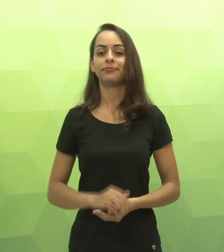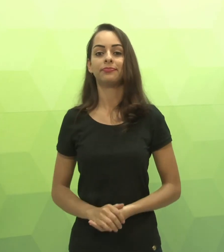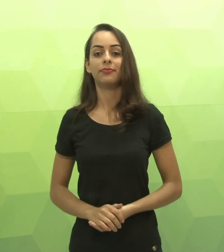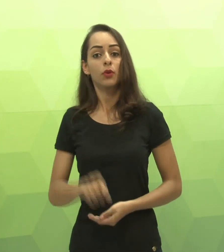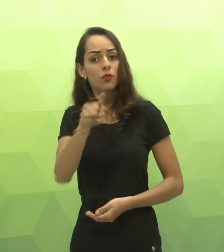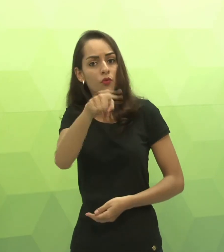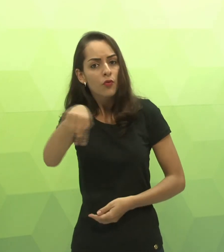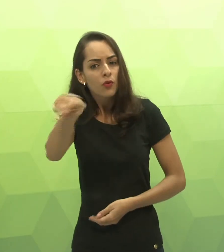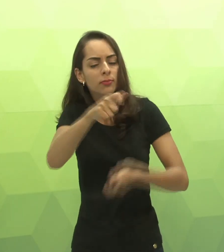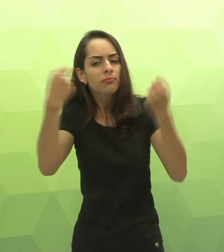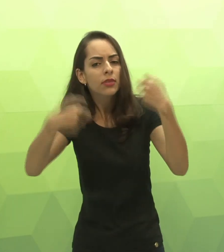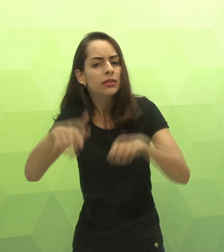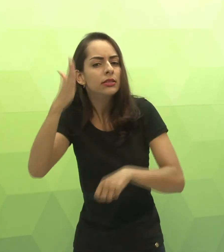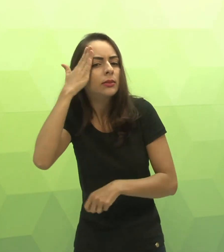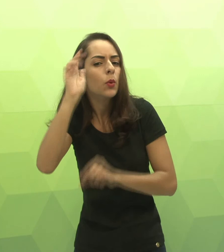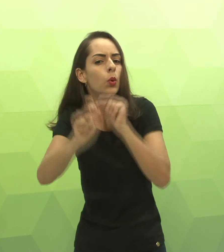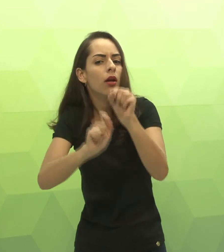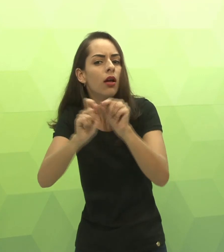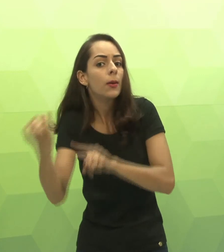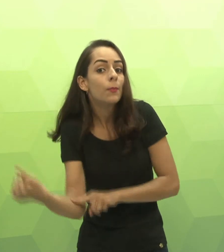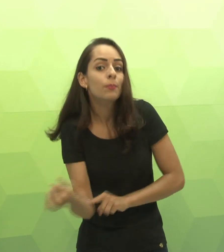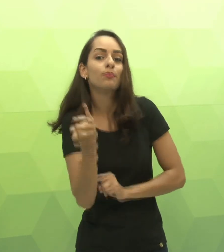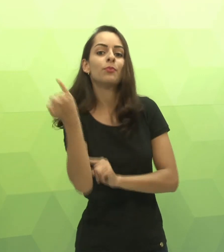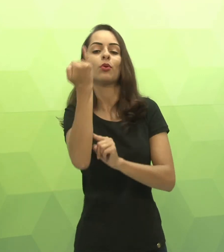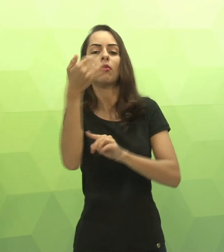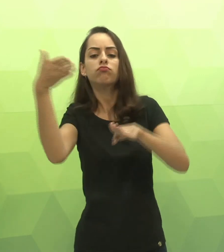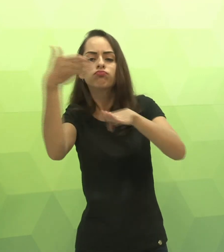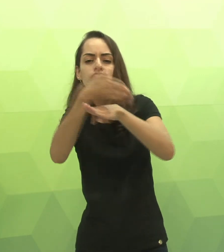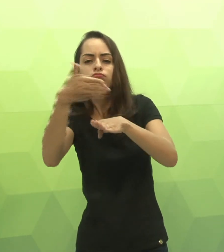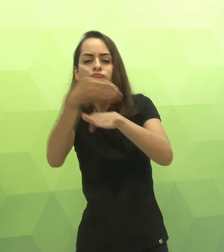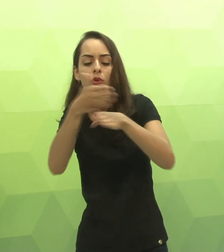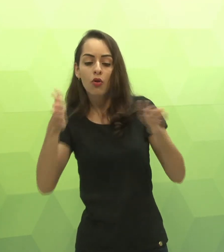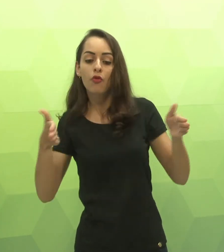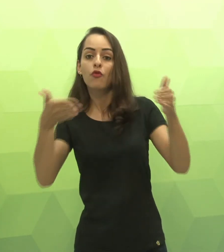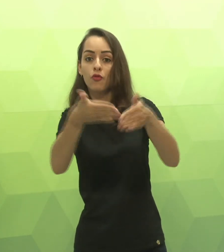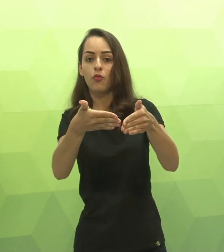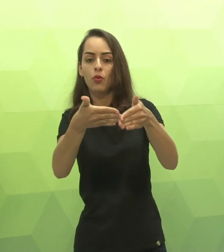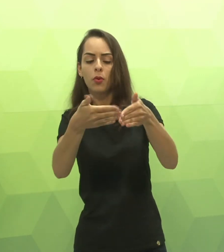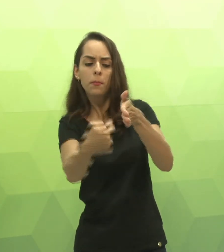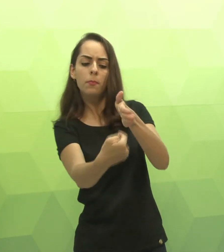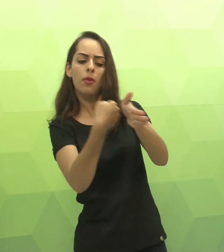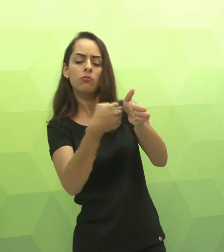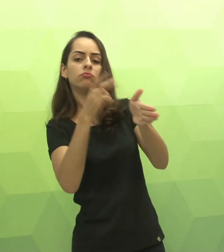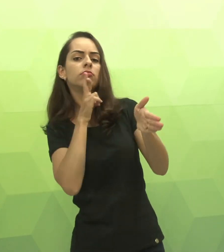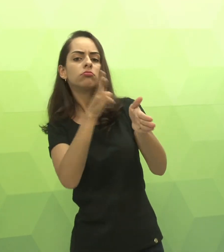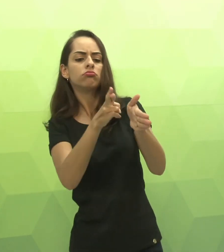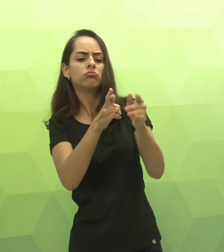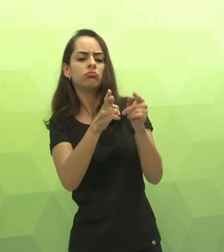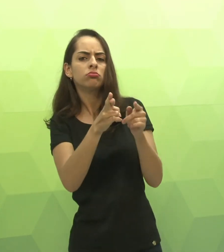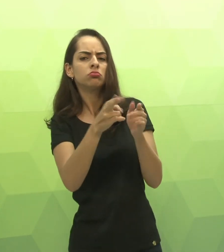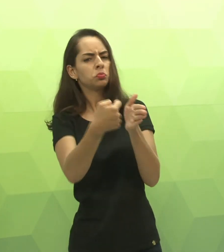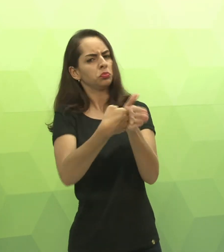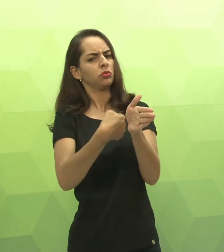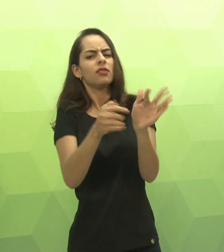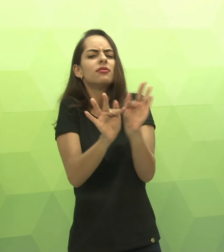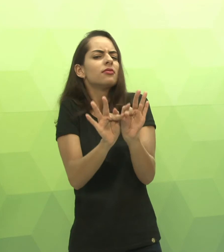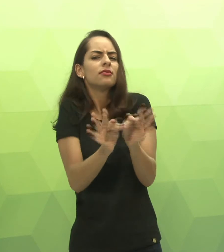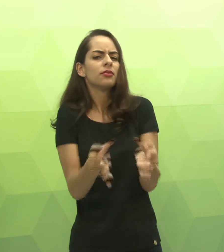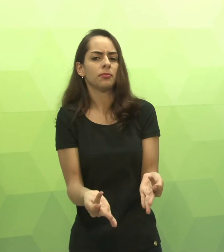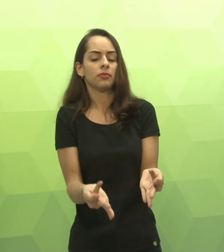pontos. Então os fóruns, no total, valem 10. Você precisa saber da importância de participar. Haverá essas perguntas para